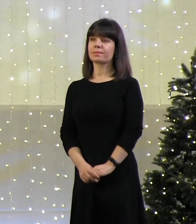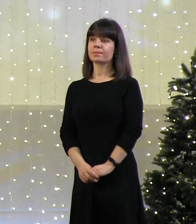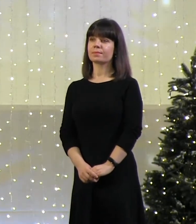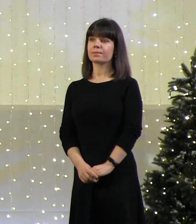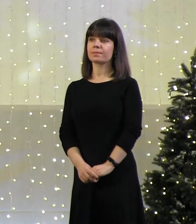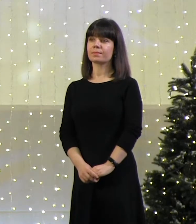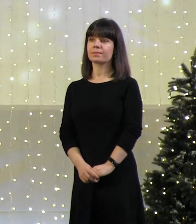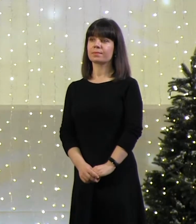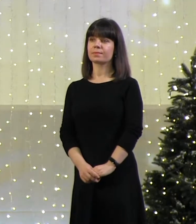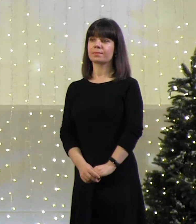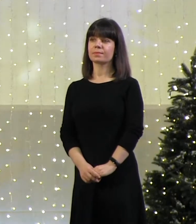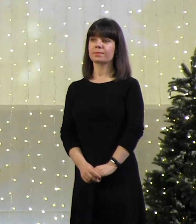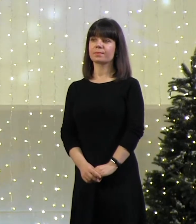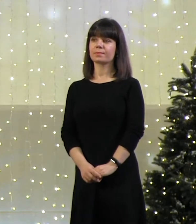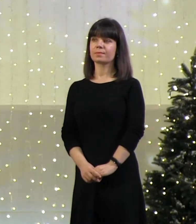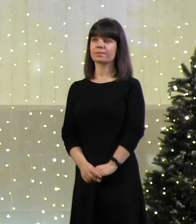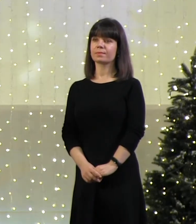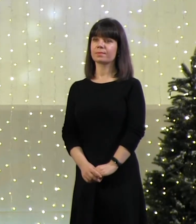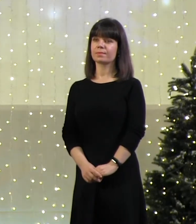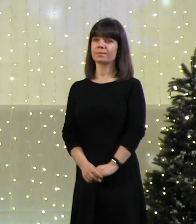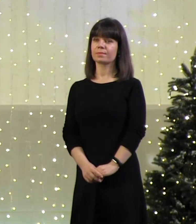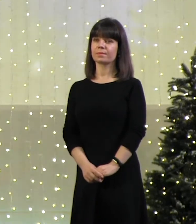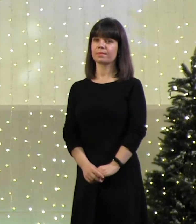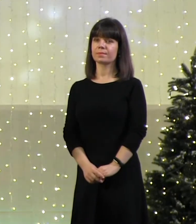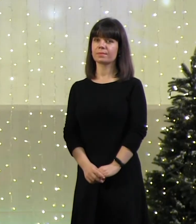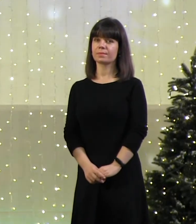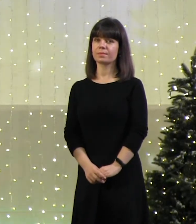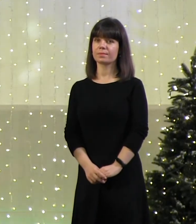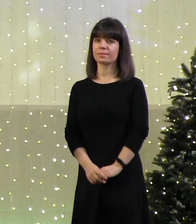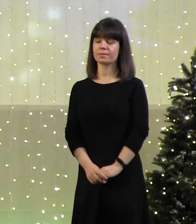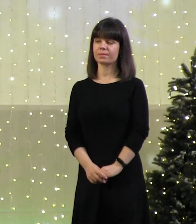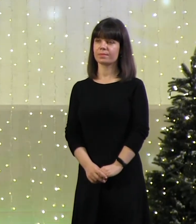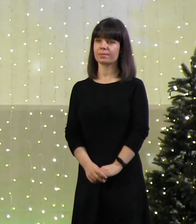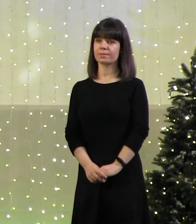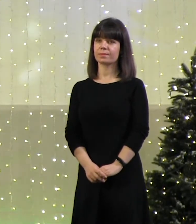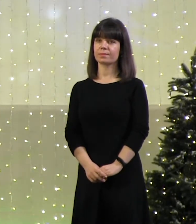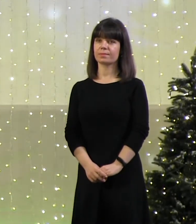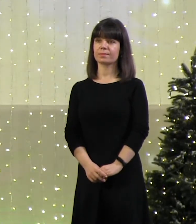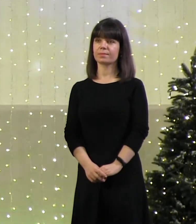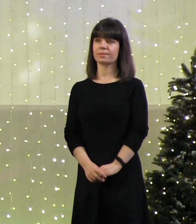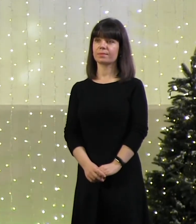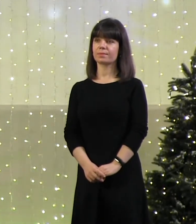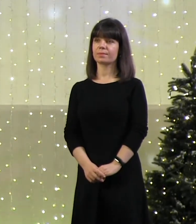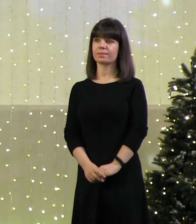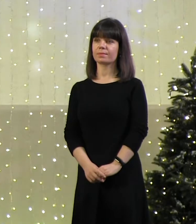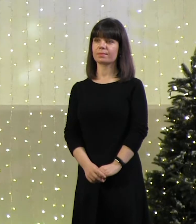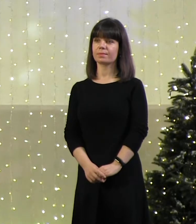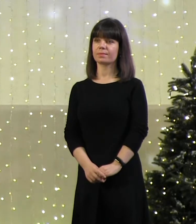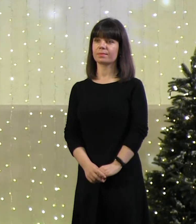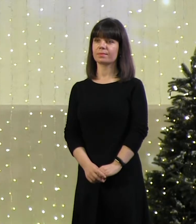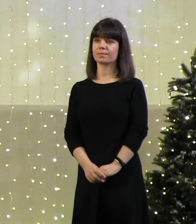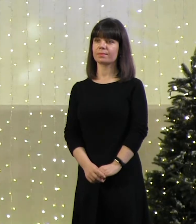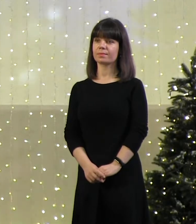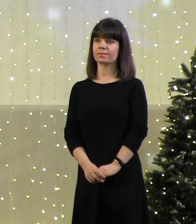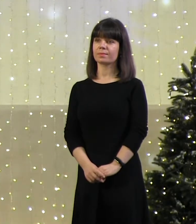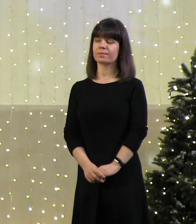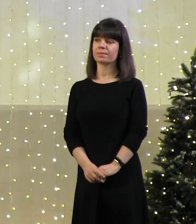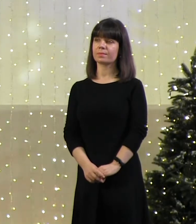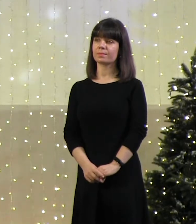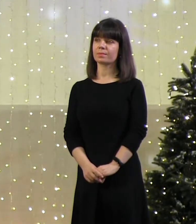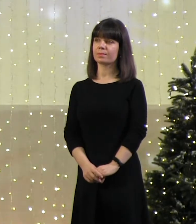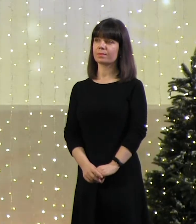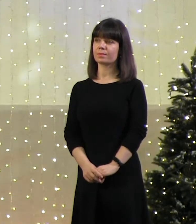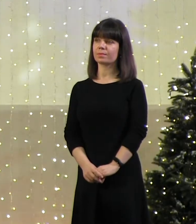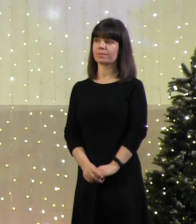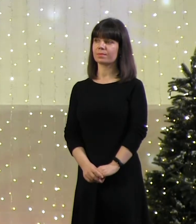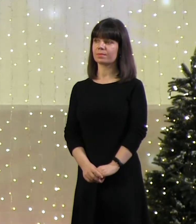медиаресурсы разных церквей, они не понимают ничего из того, что проповедуется.